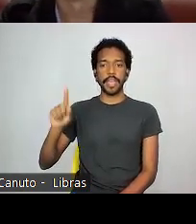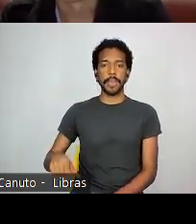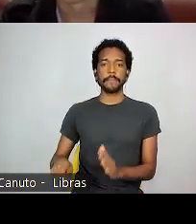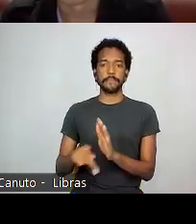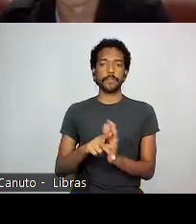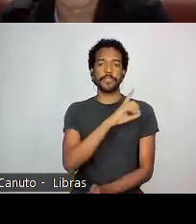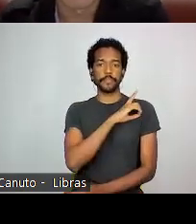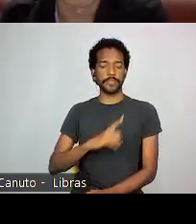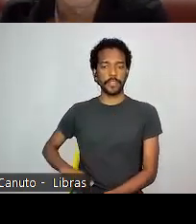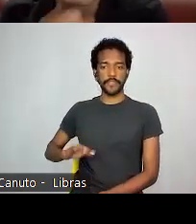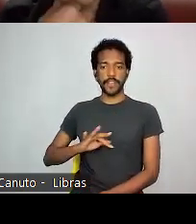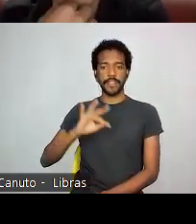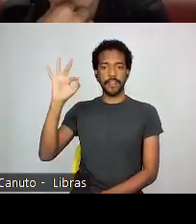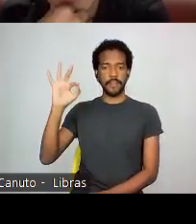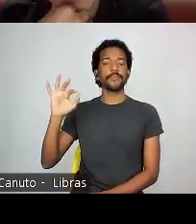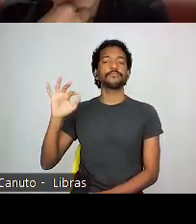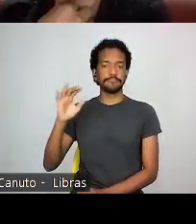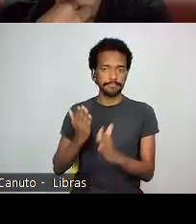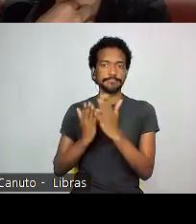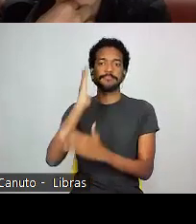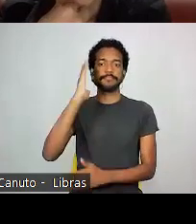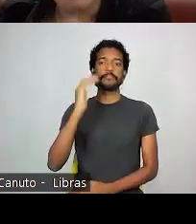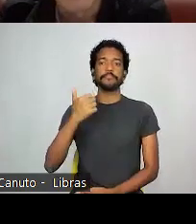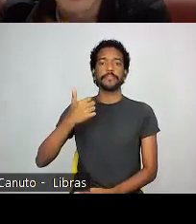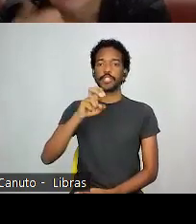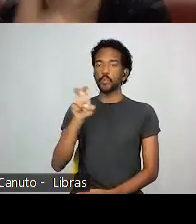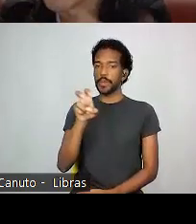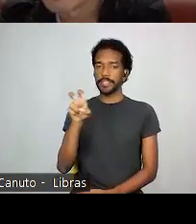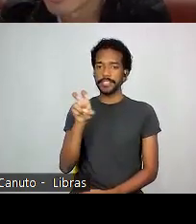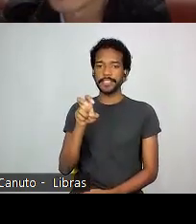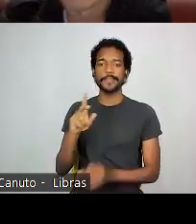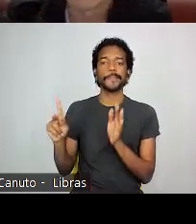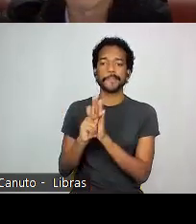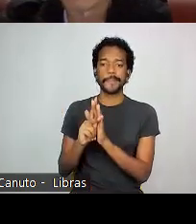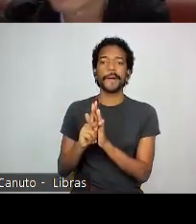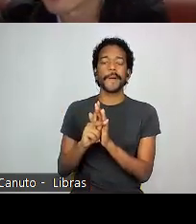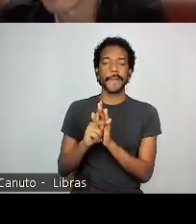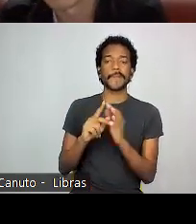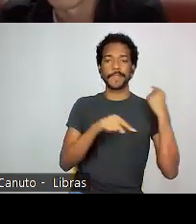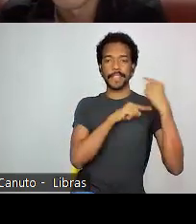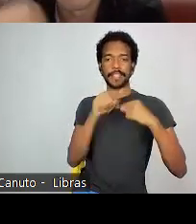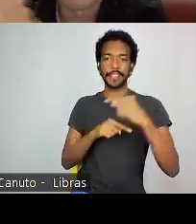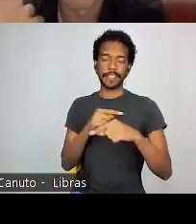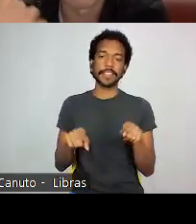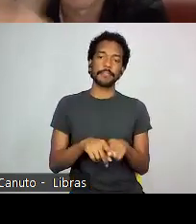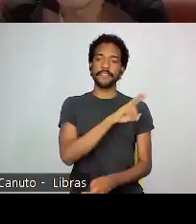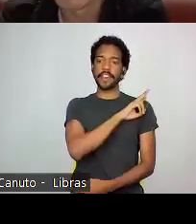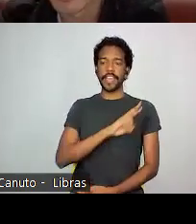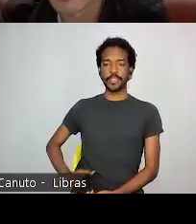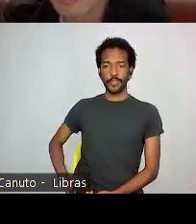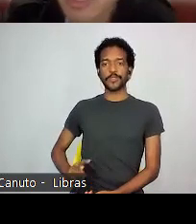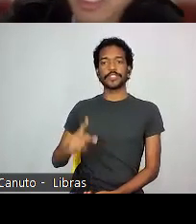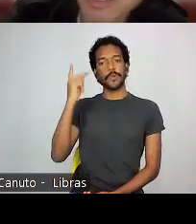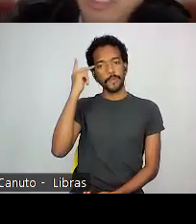de descendência japonesa, e ele foi também, acho que, primeiro vereador em São Paulo em 48, primeiro